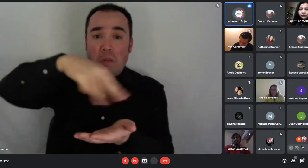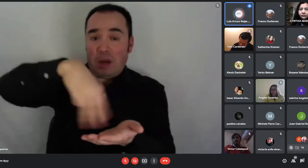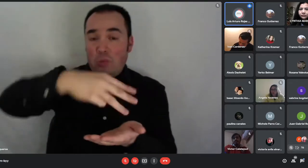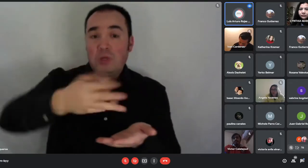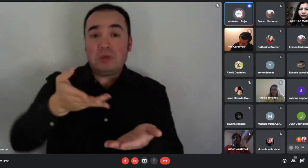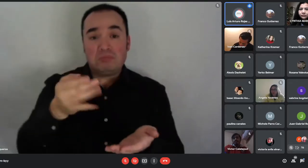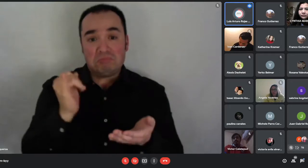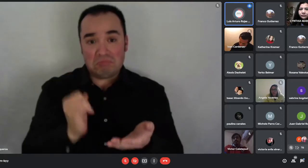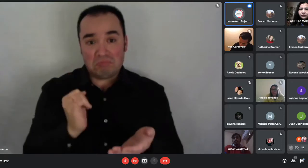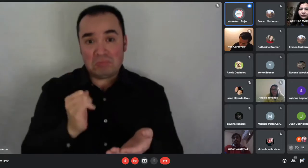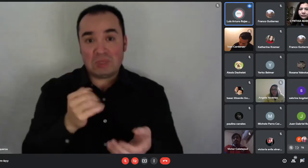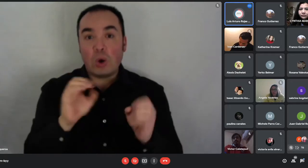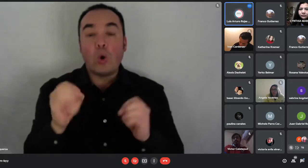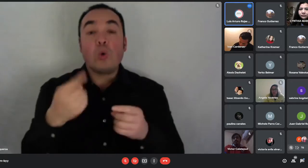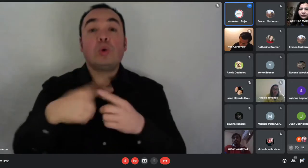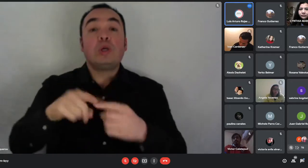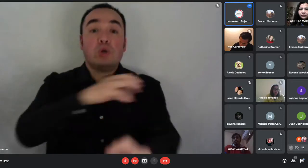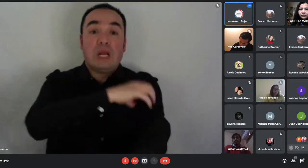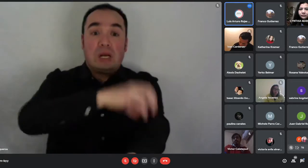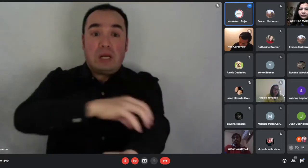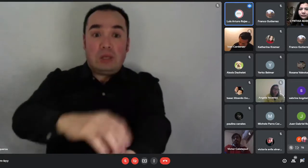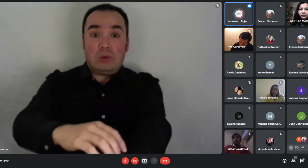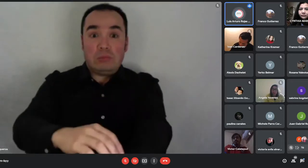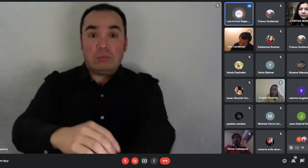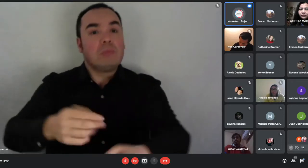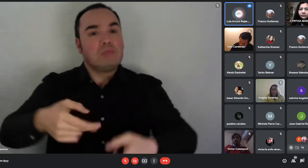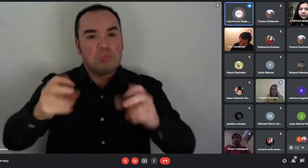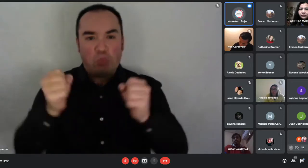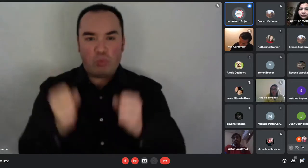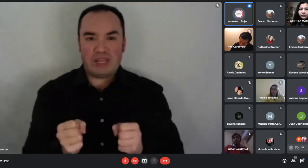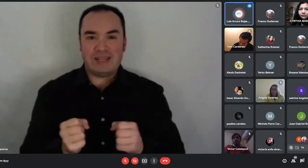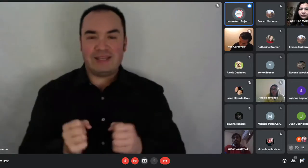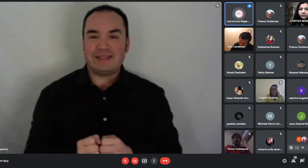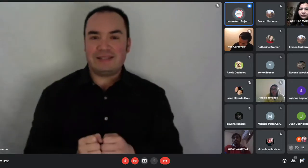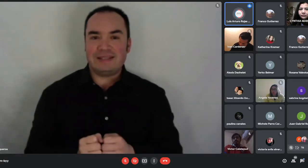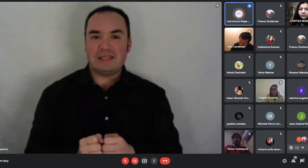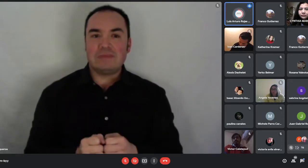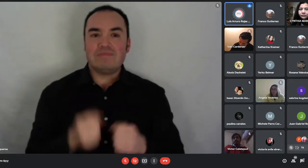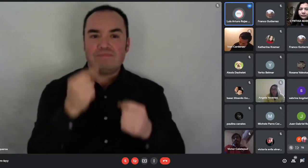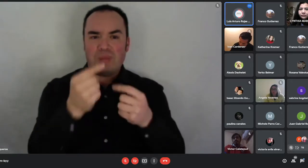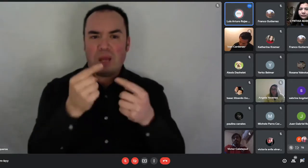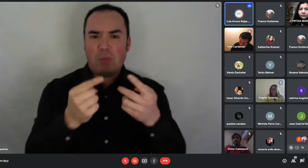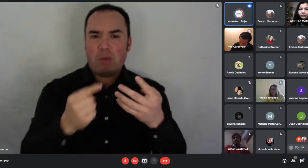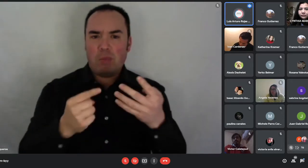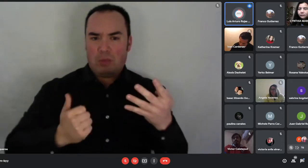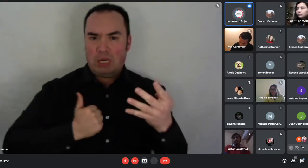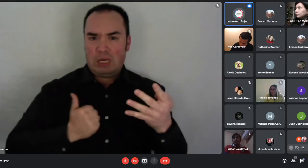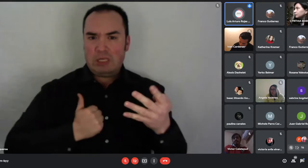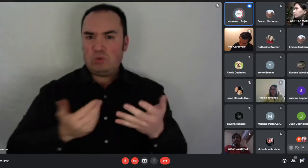Los requisitos para postular al Fondo Solidario básicamente son ser mayor de 18 años,